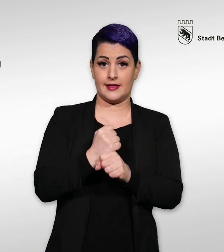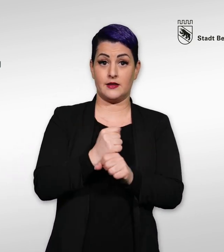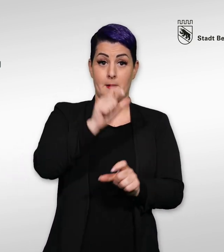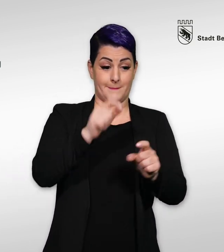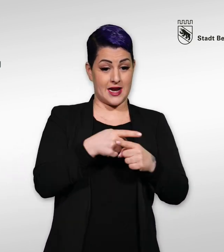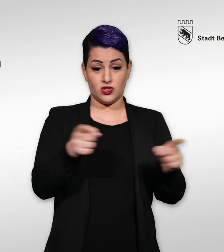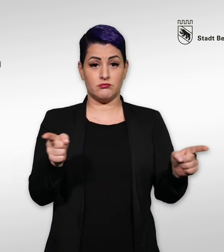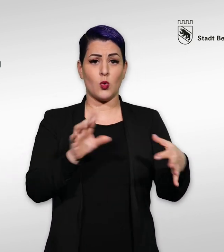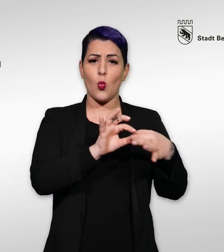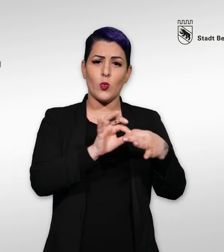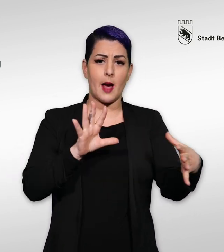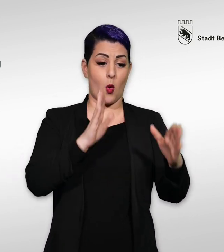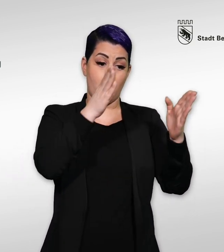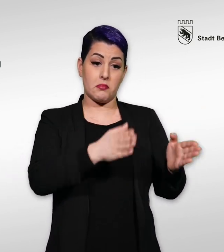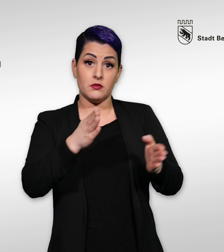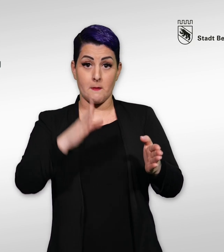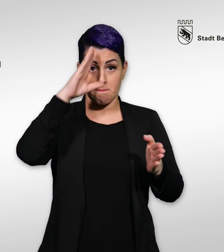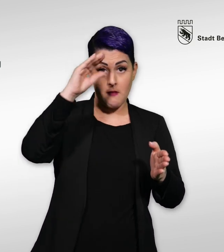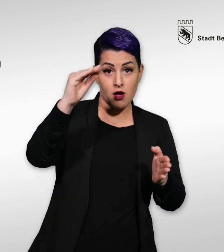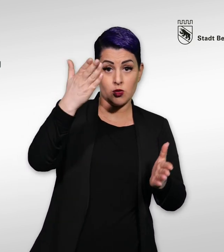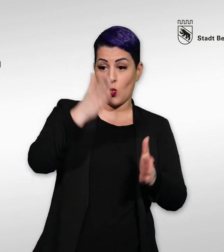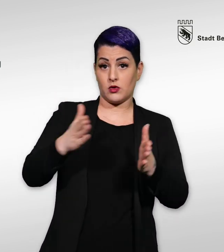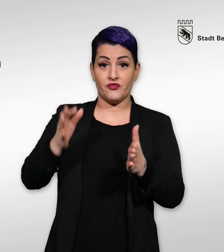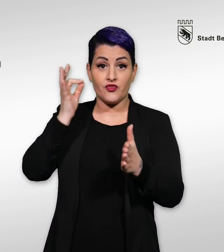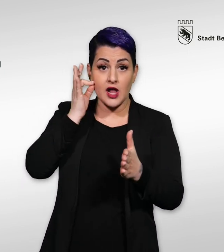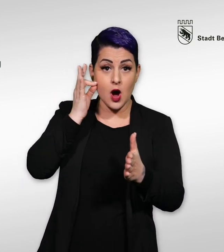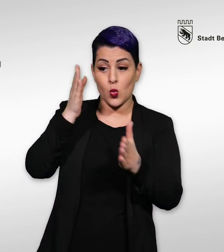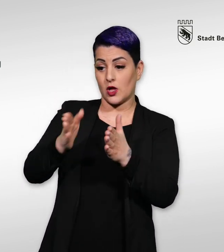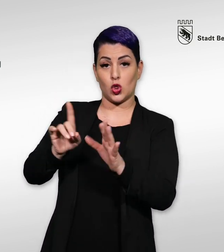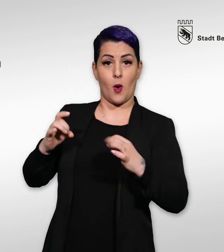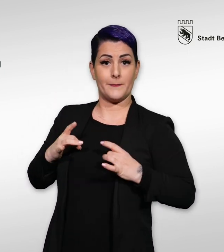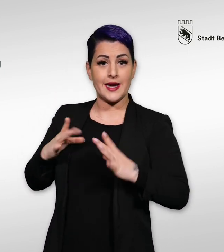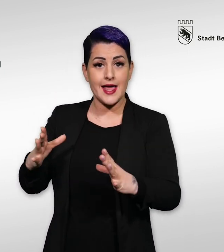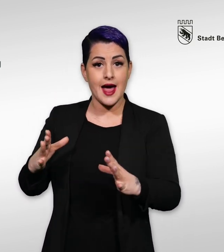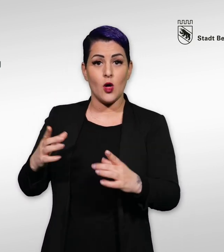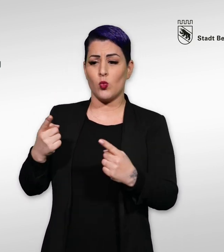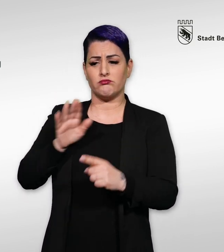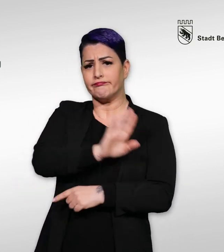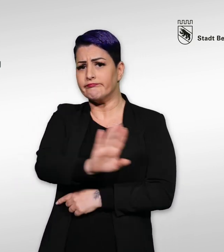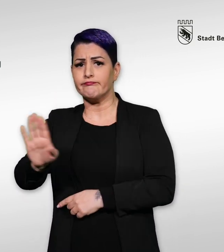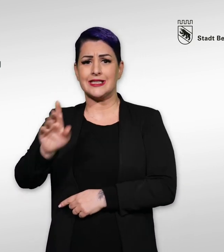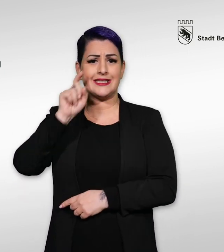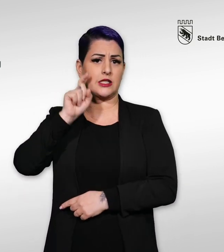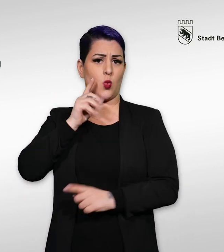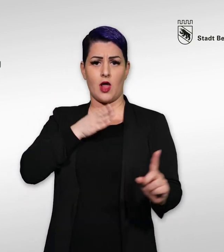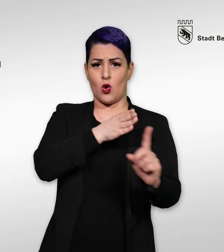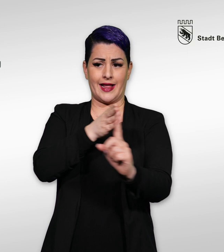Orientierung dieselben Chancen haben, selbstbestimmt und frei von Diskriminierung ihre Lebensentwürfe zu verwirklichen.